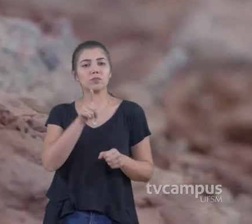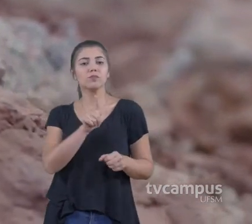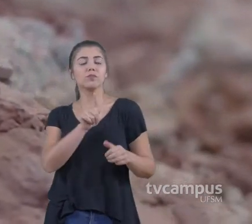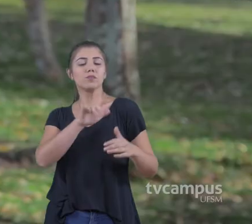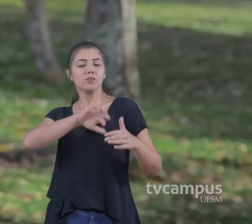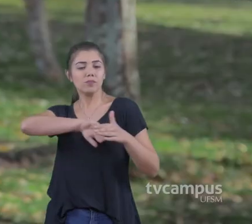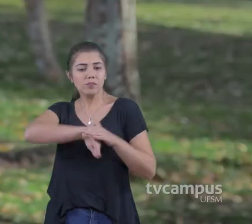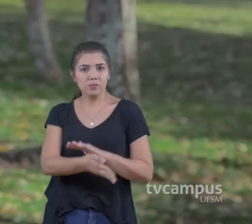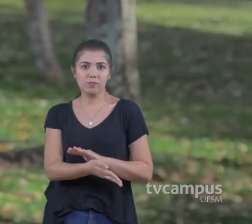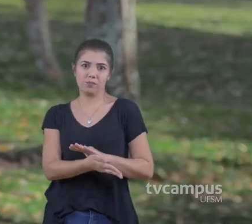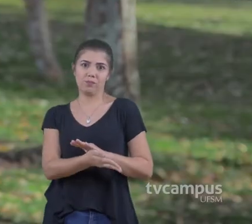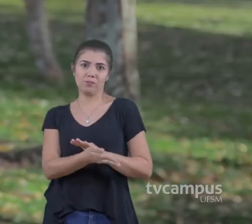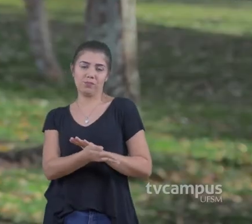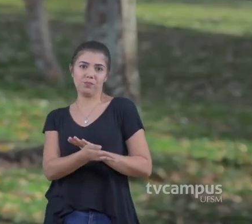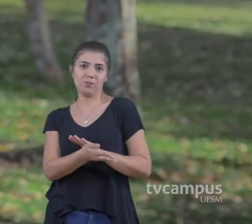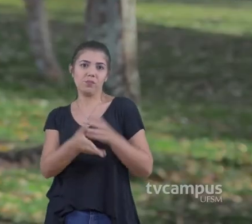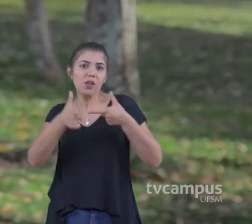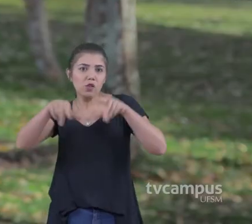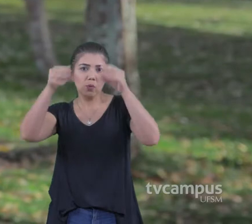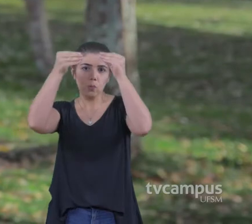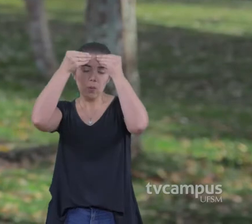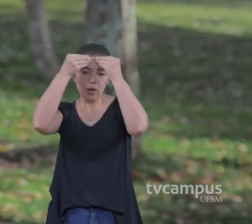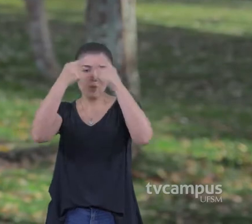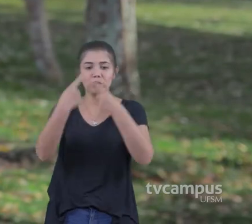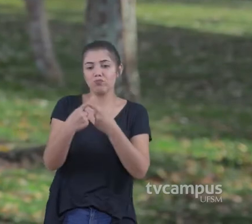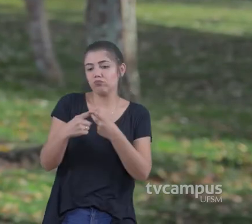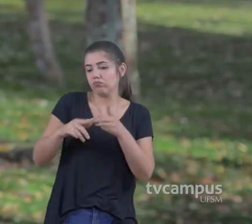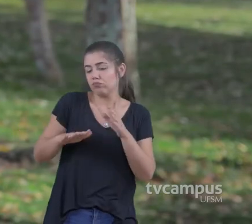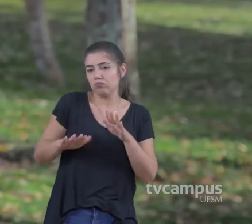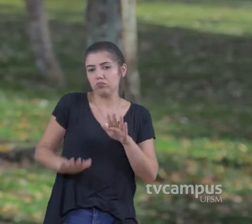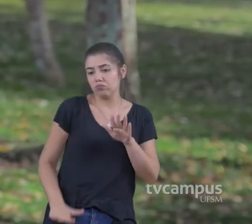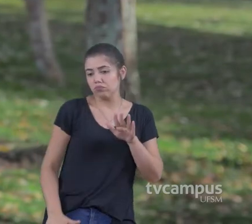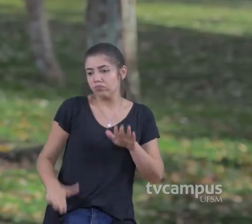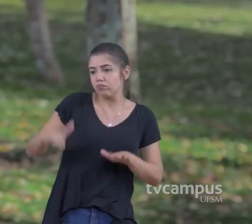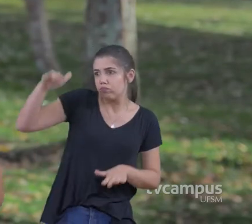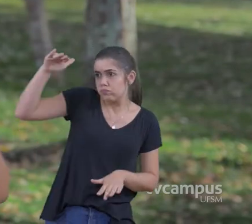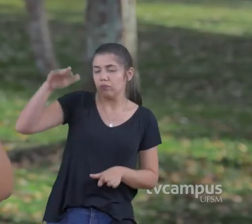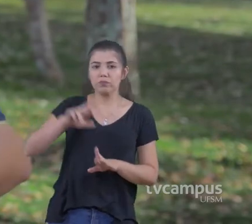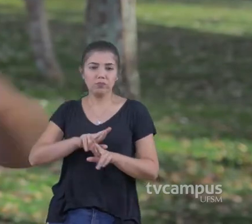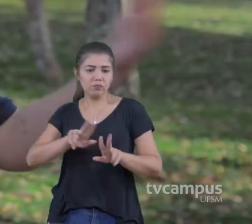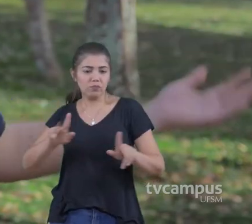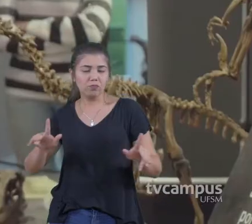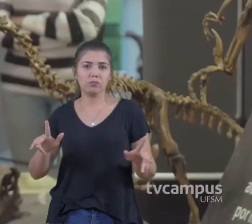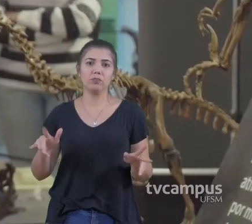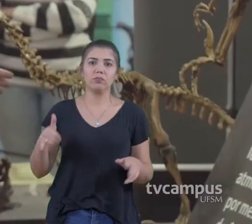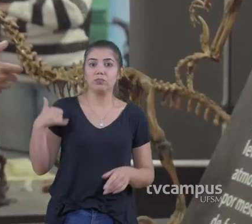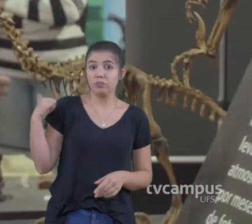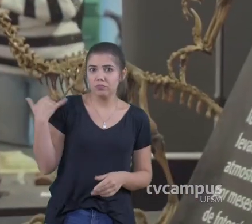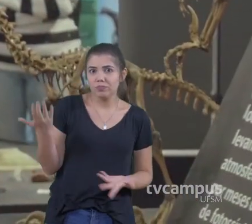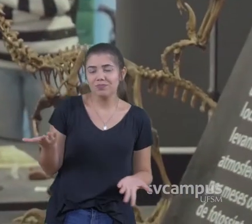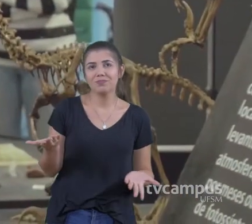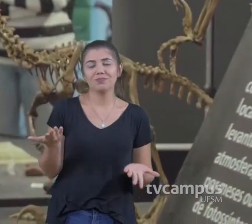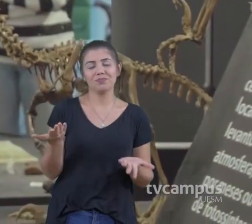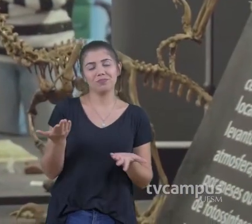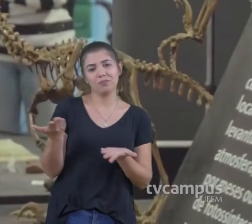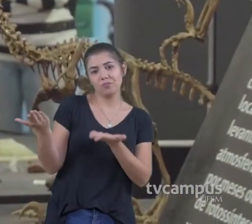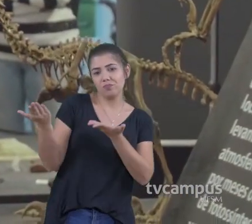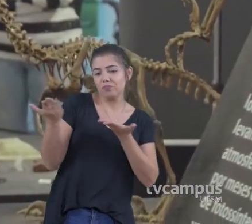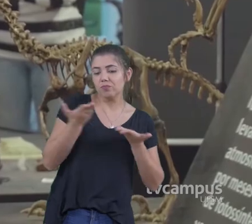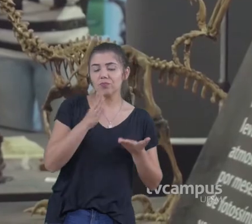linguagem A gente recebe visitantes de 3 anos de idade De 83 anos de idade Então a gente dialoga com todas